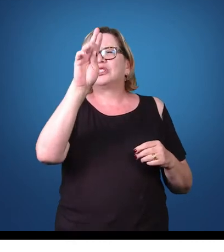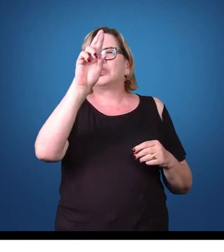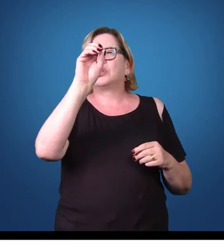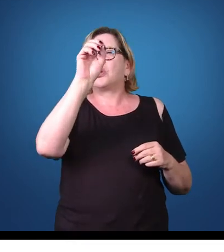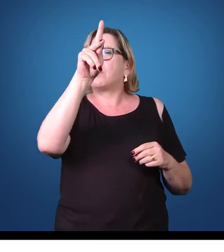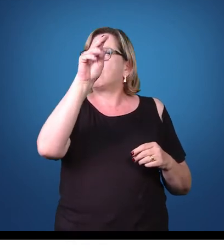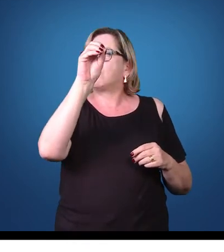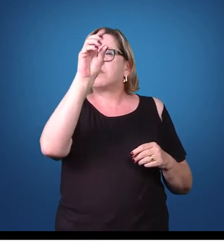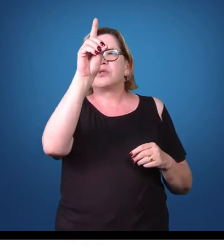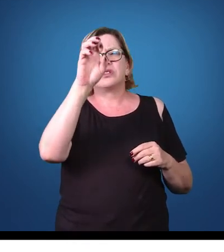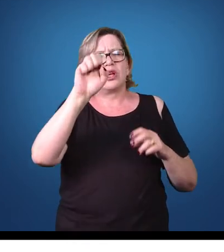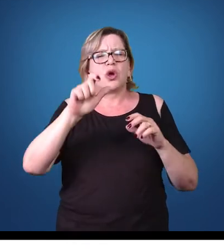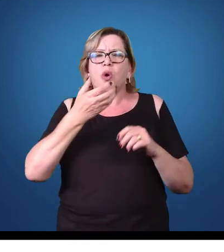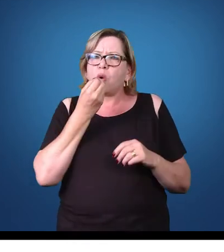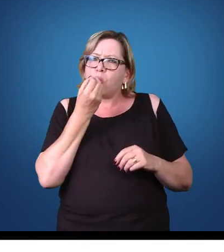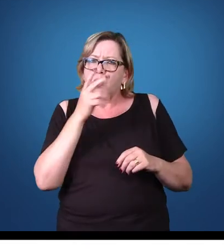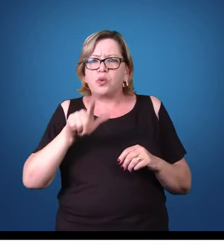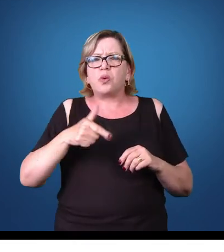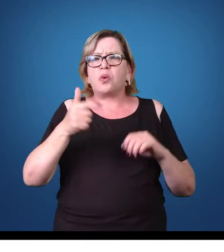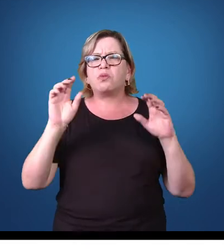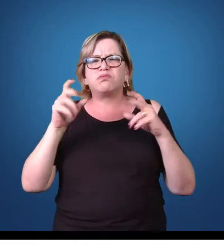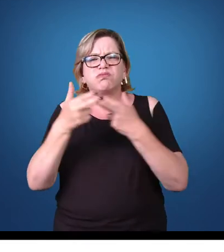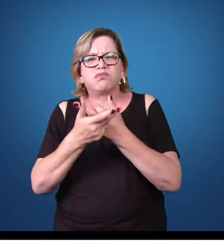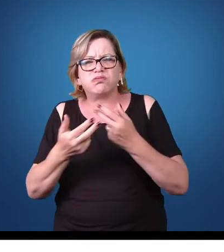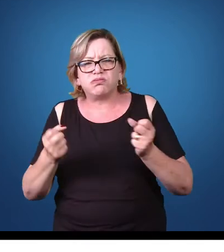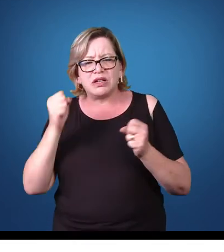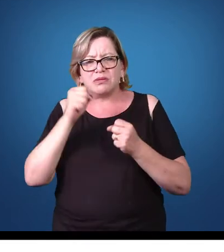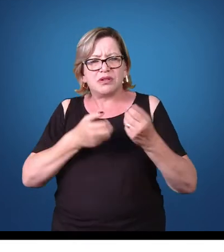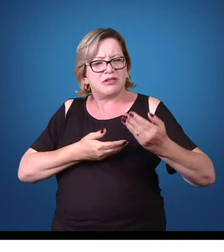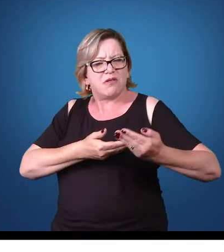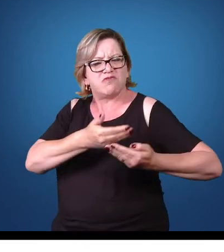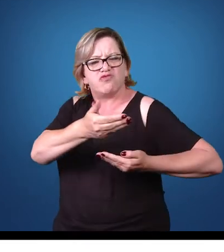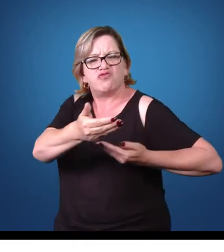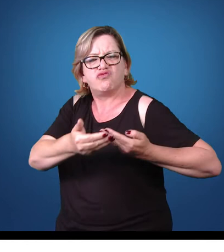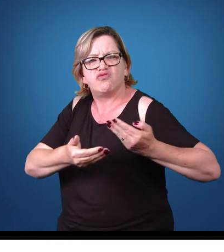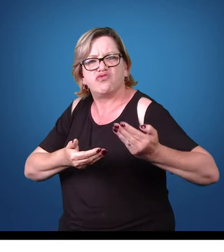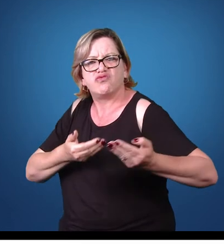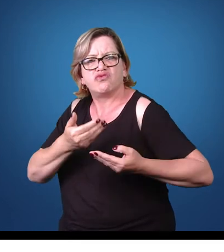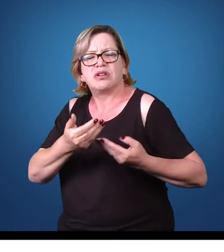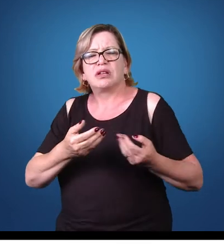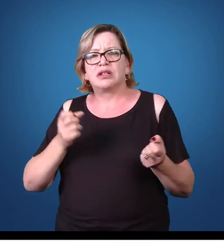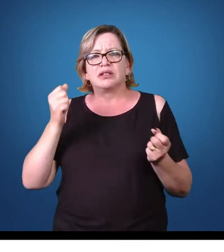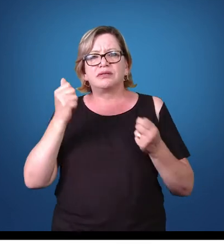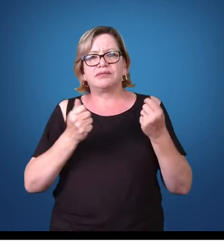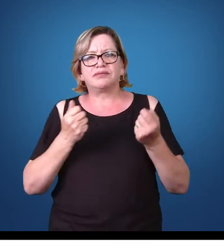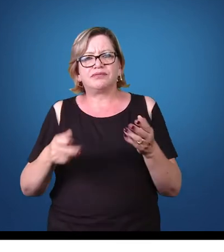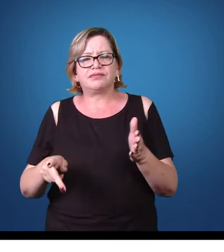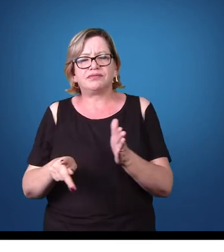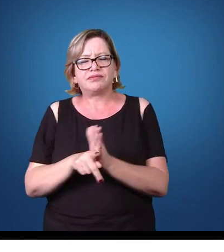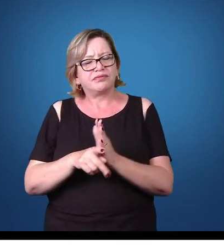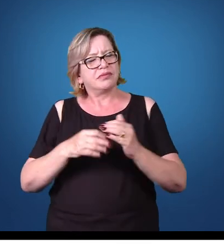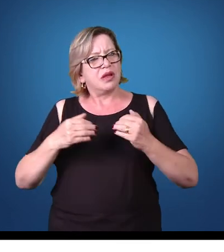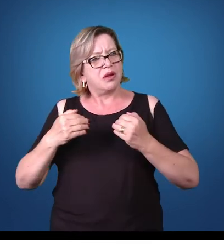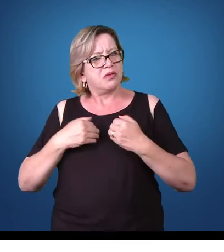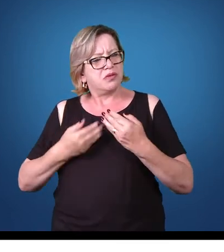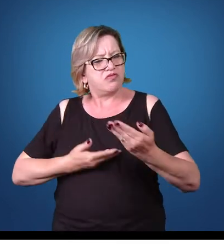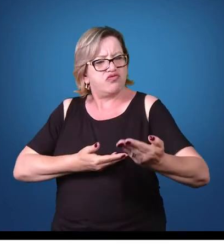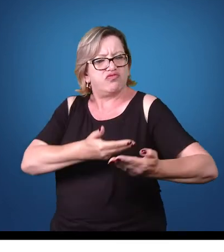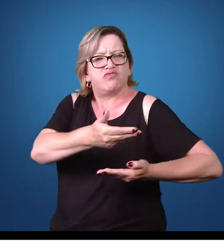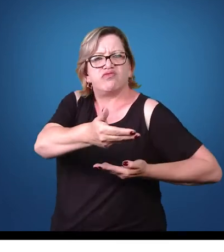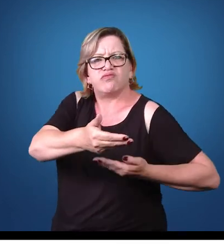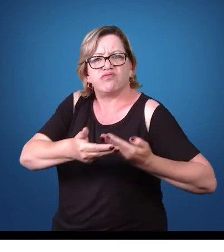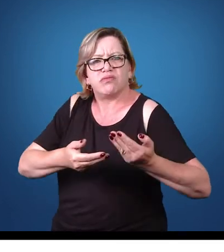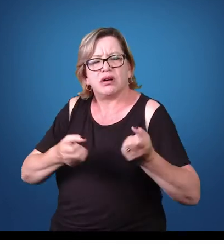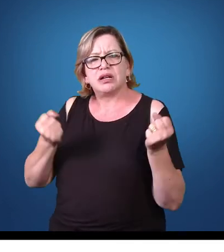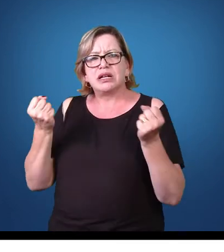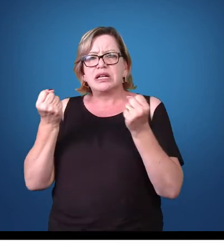ou qualquer outro animal que possa estar transitando esse parasita entre organismos, entre hospedeiros,